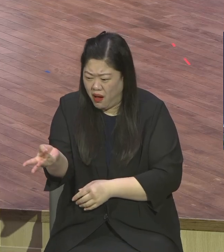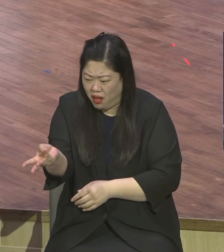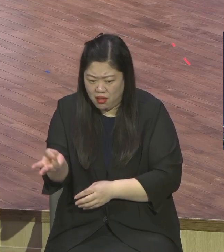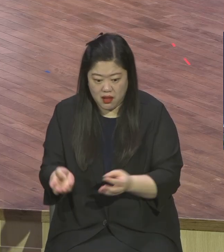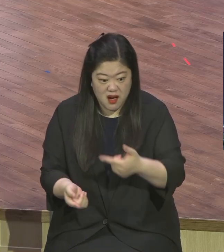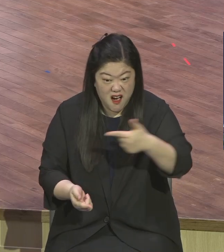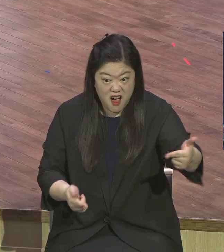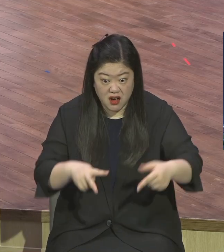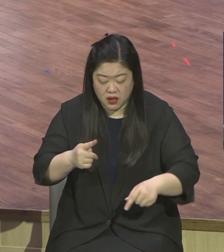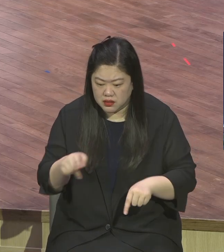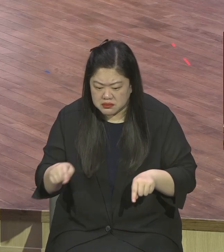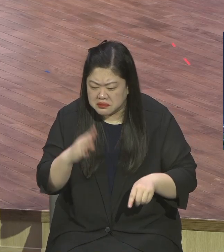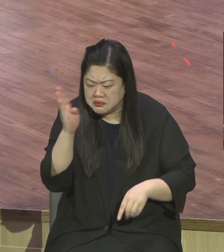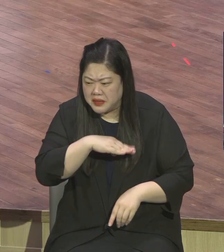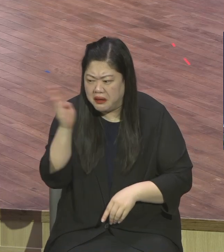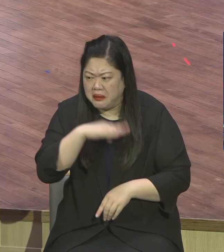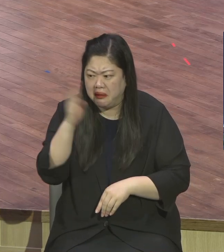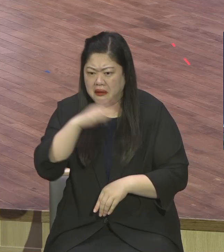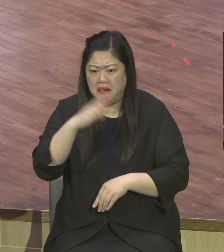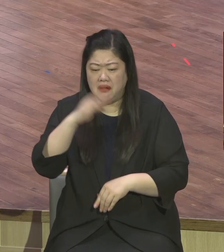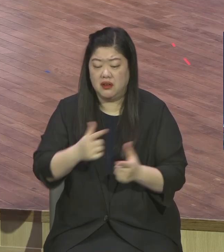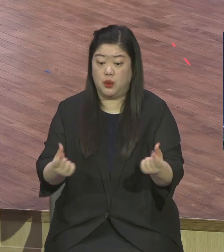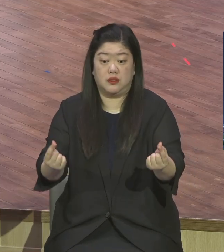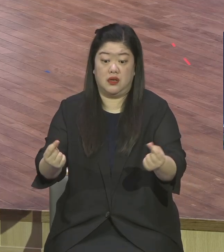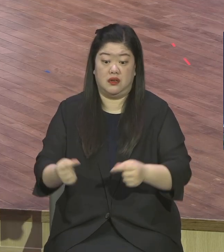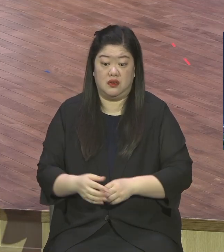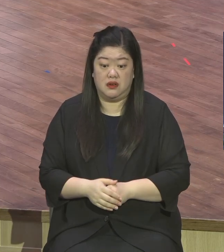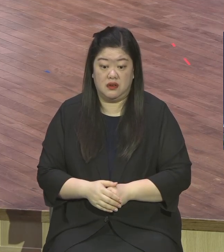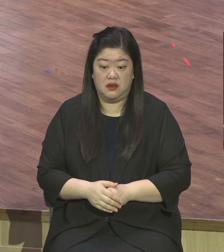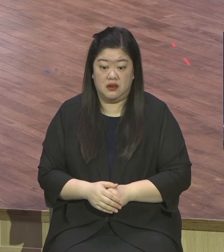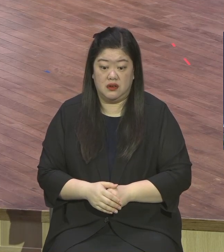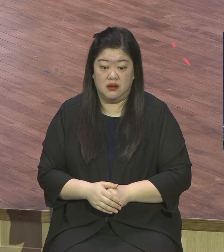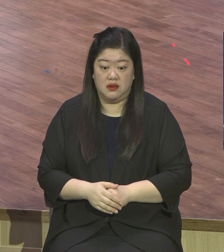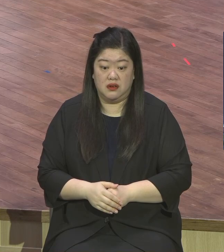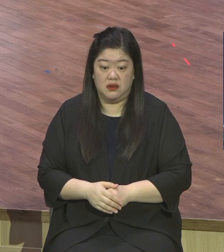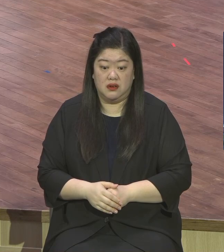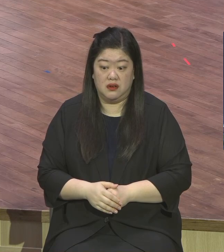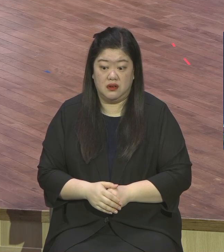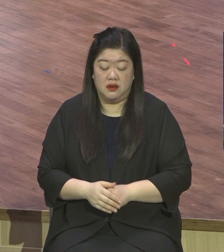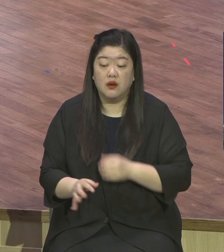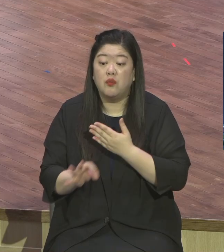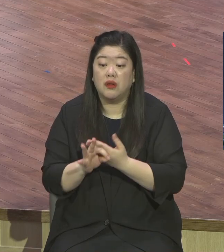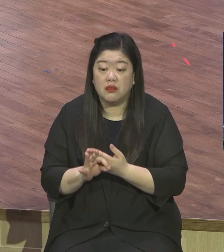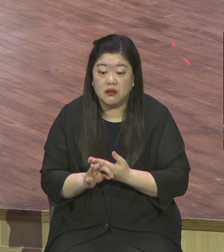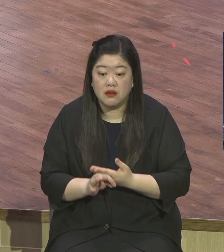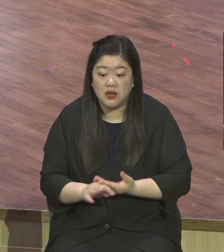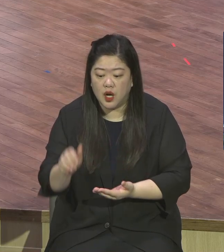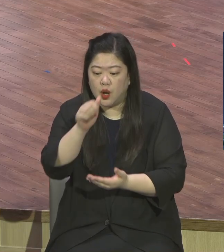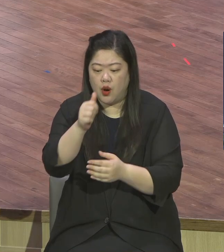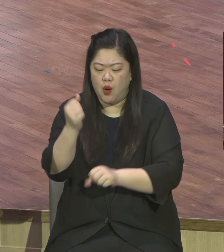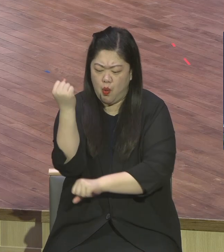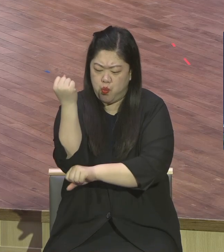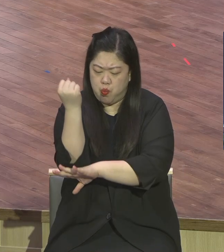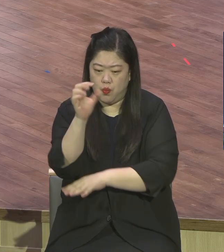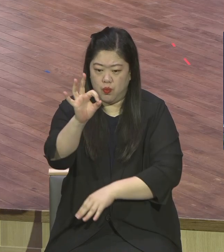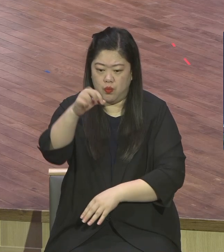그거 가지고 싸우는 거예요 그거가 흉부입니다 얼마나 웃기는 이야기야 하나님의 의류라는 것은